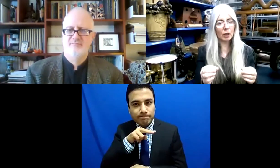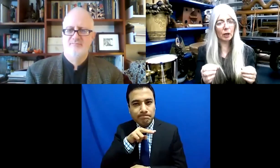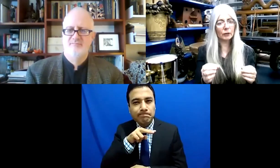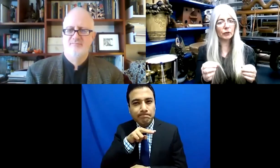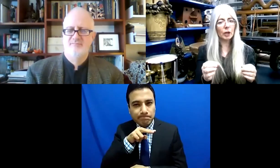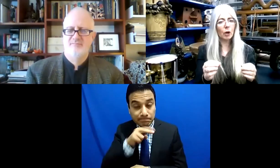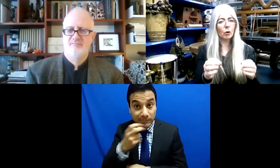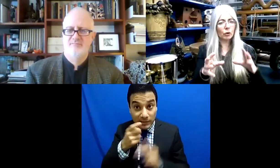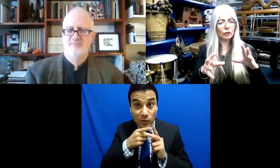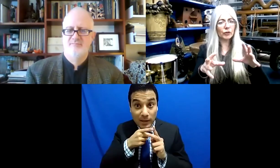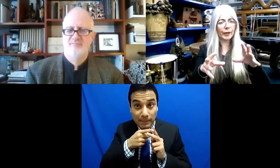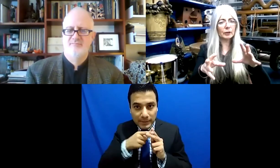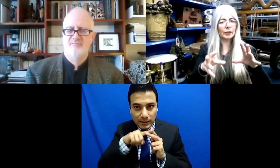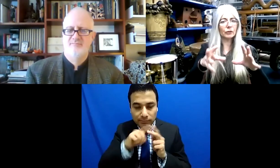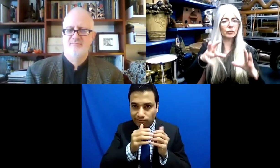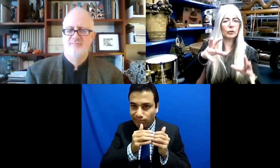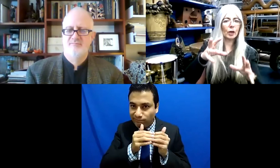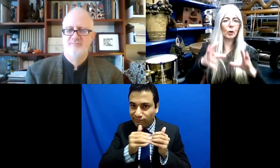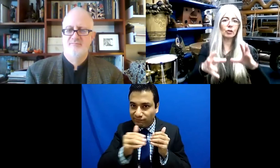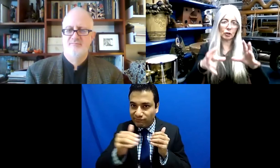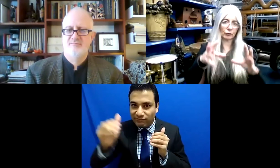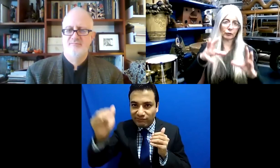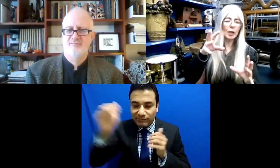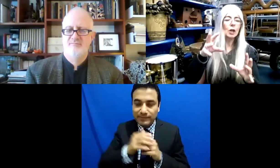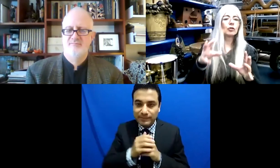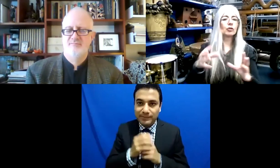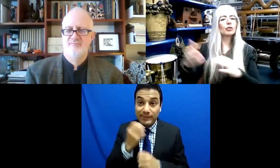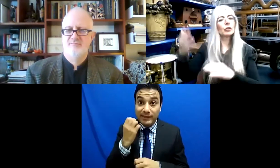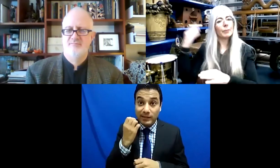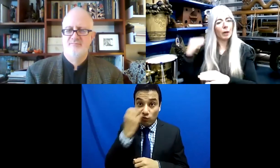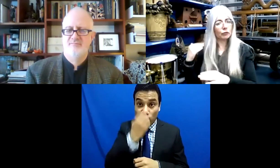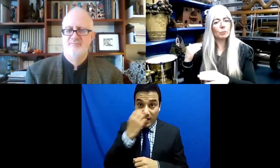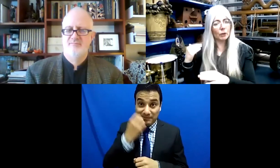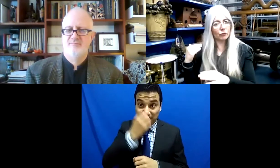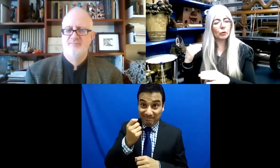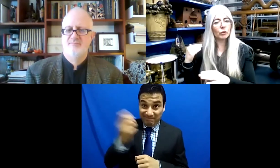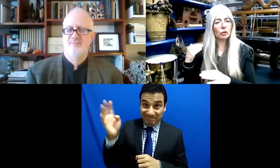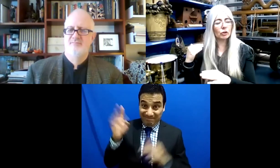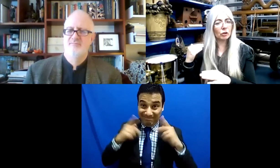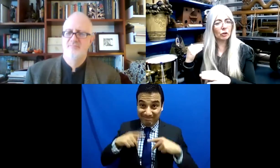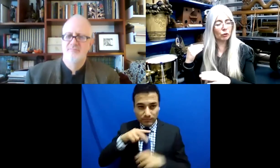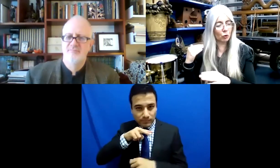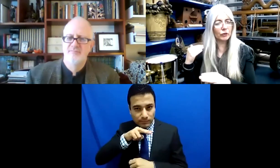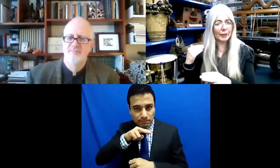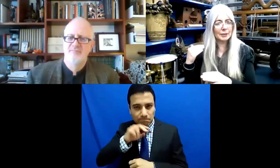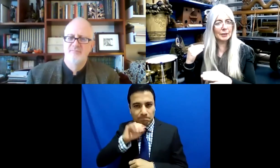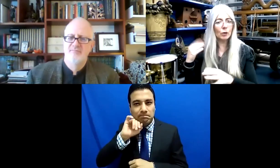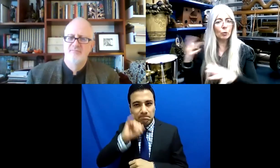comienzo de que la academia se diera cuenta, oye, hay un cambio. Bueno, en los